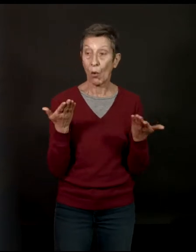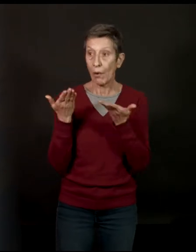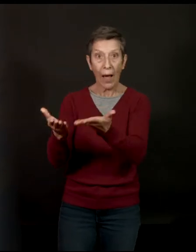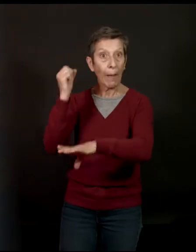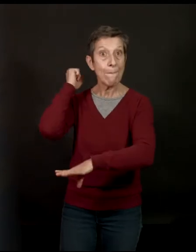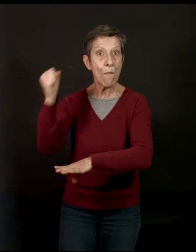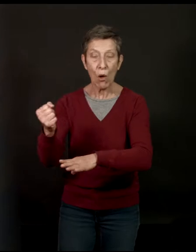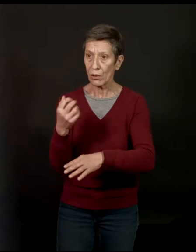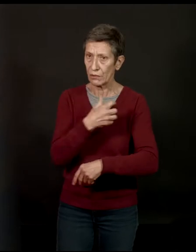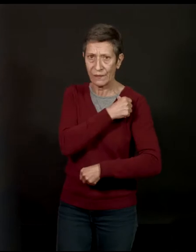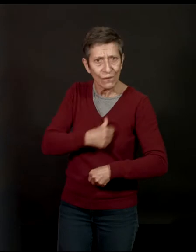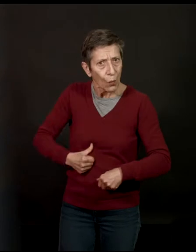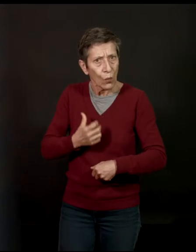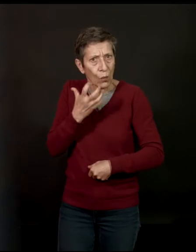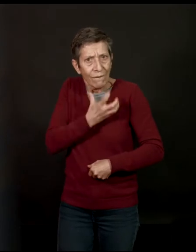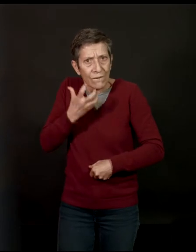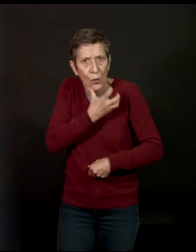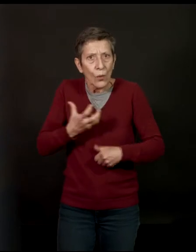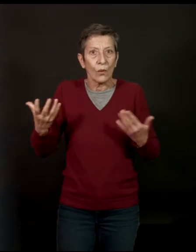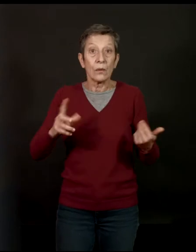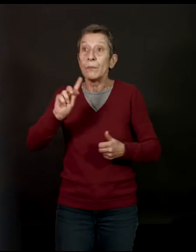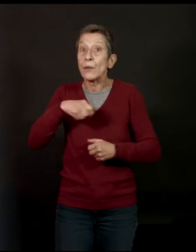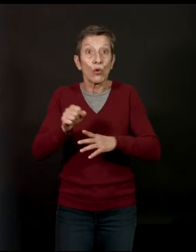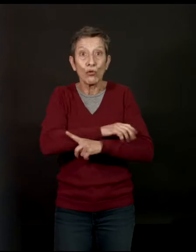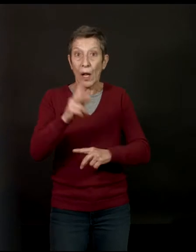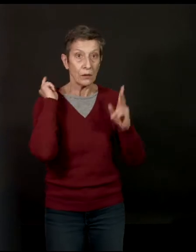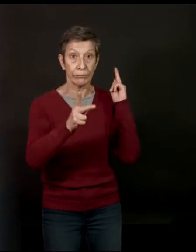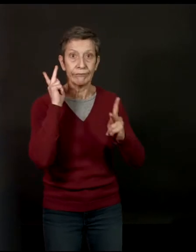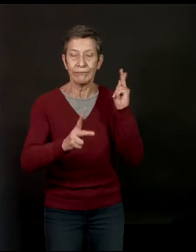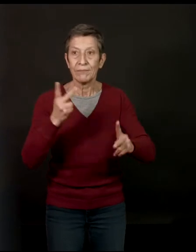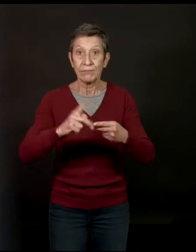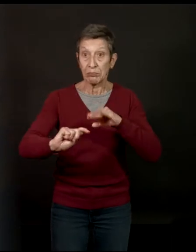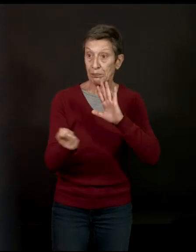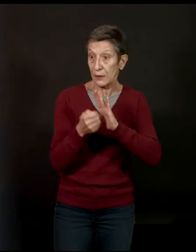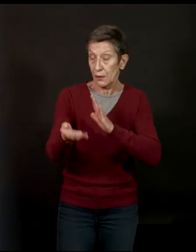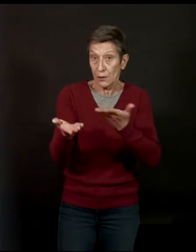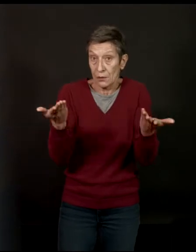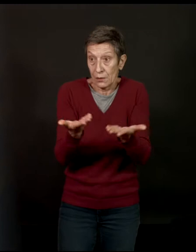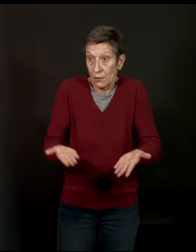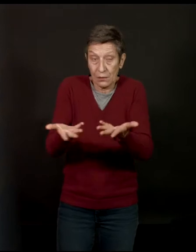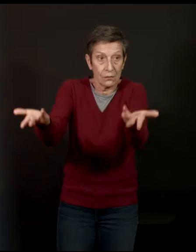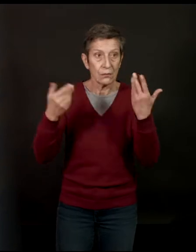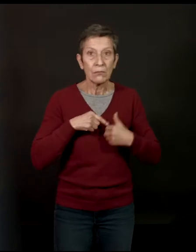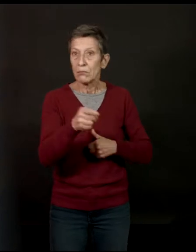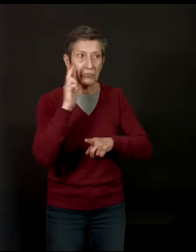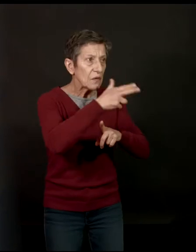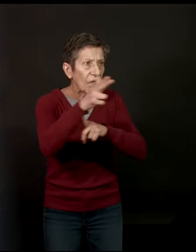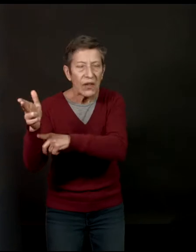un meurtre terrible, énorme, etc. Évidemment, des journalistes arrivent et le jour même sont là, dans le village, filmant les gens,